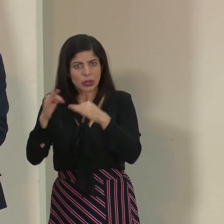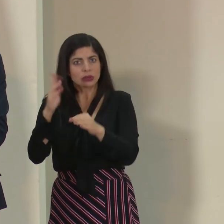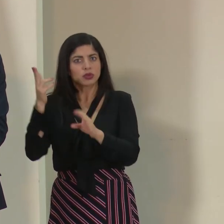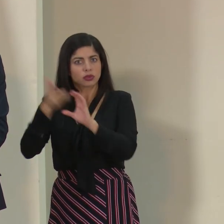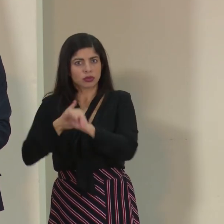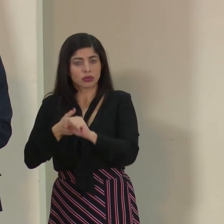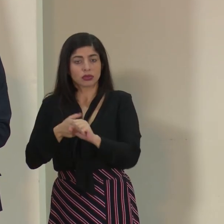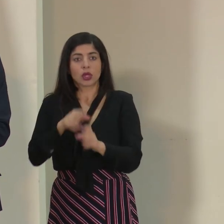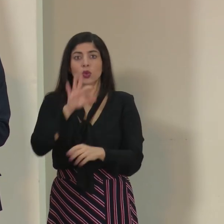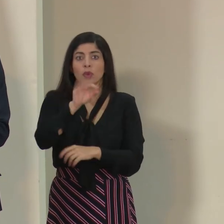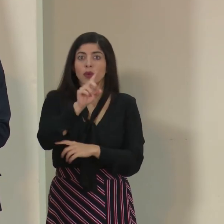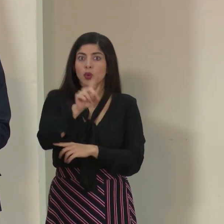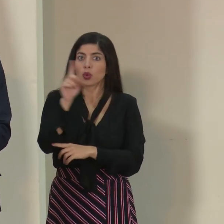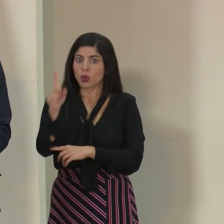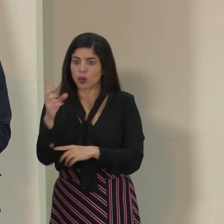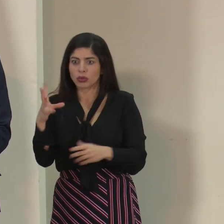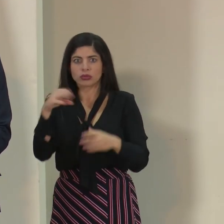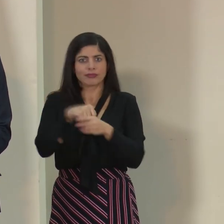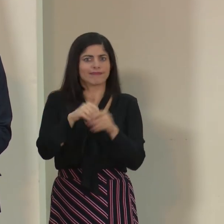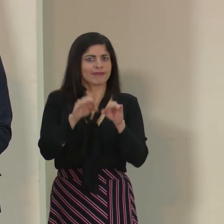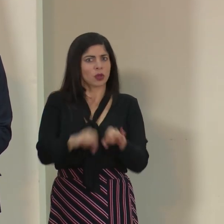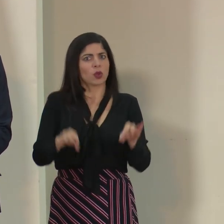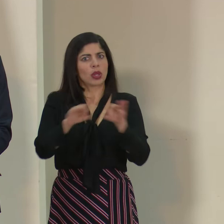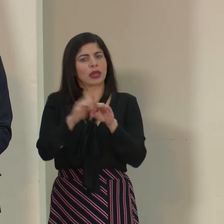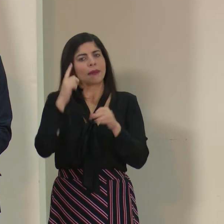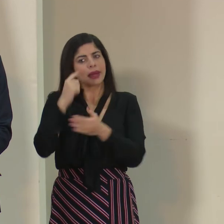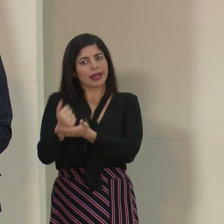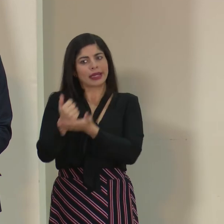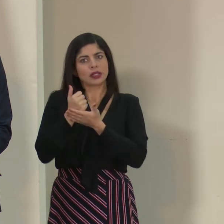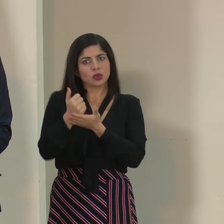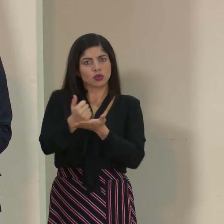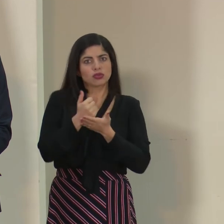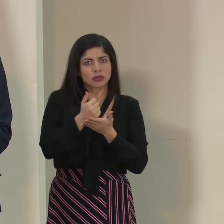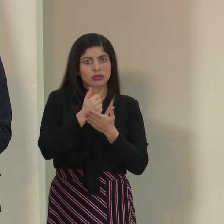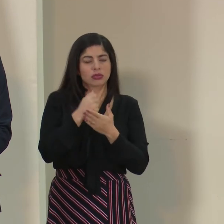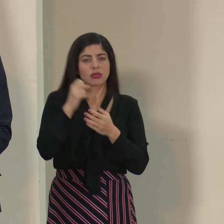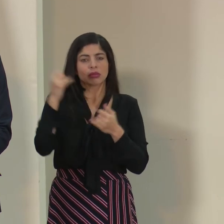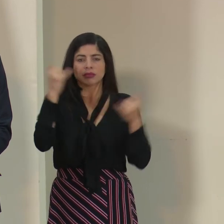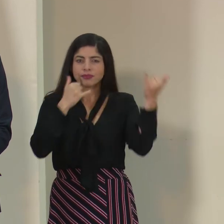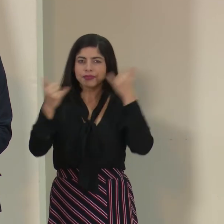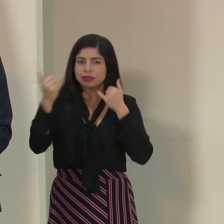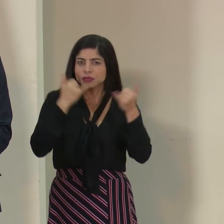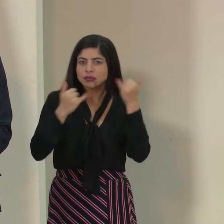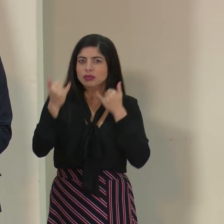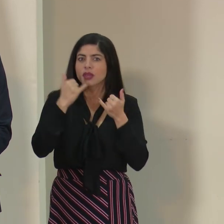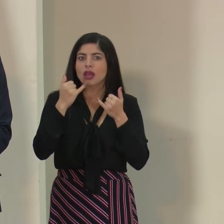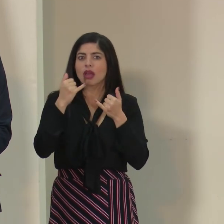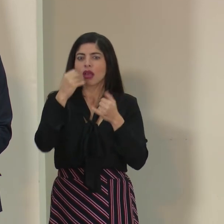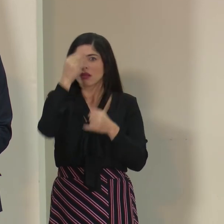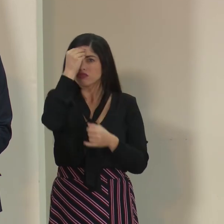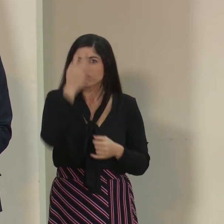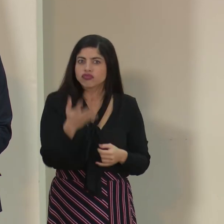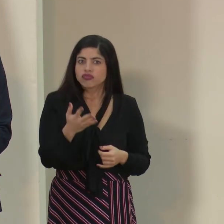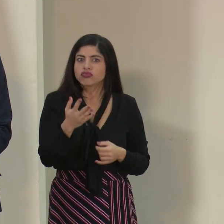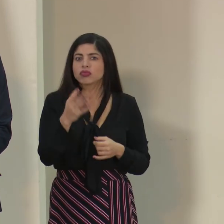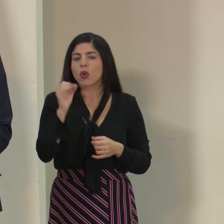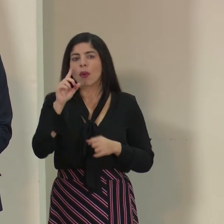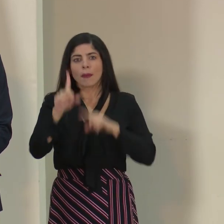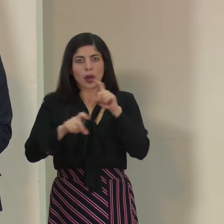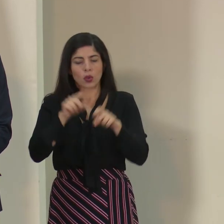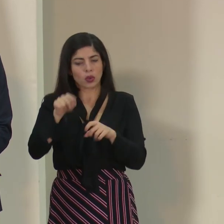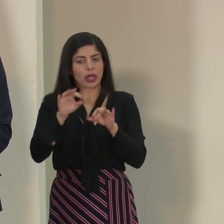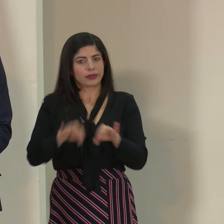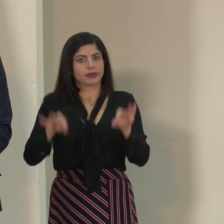el 911 que ha sido elemental también para estar ayudándonos a atender las llamadas de diferentes notificaciones y preguntas.